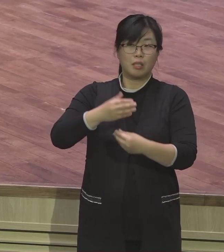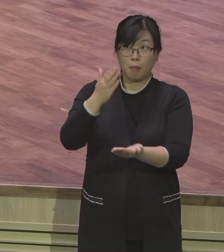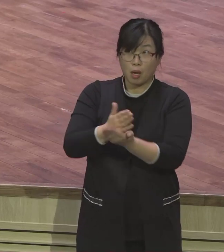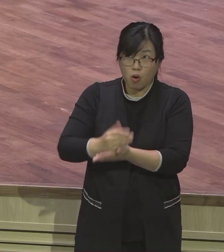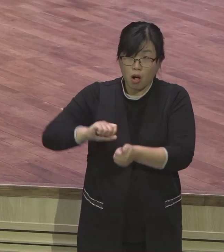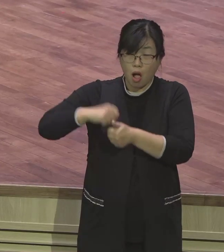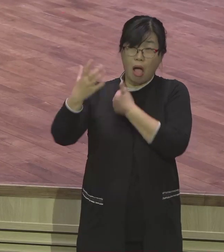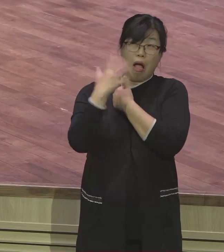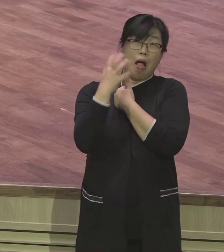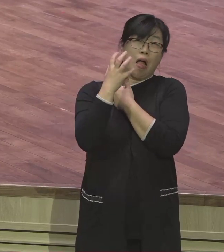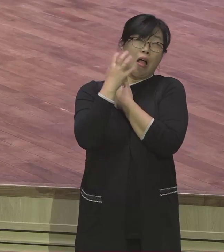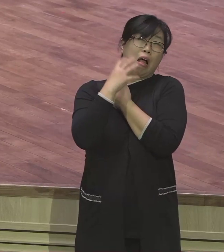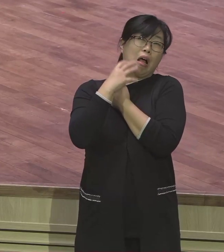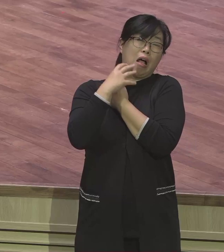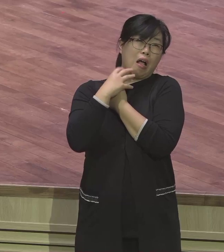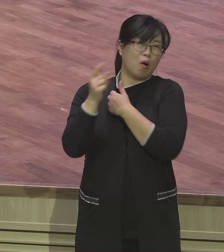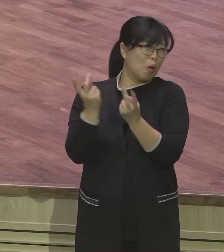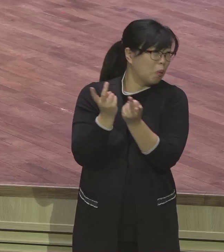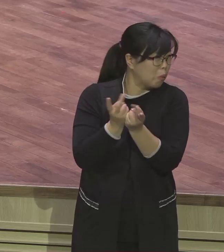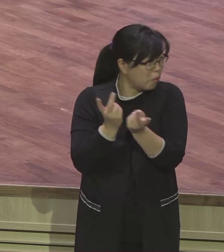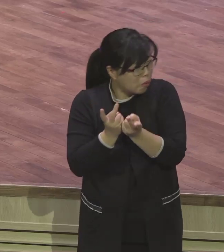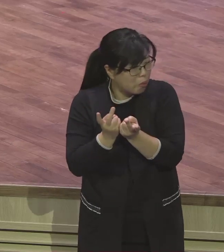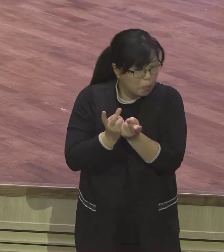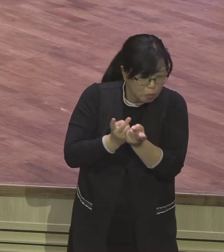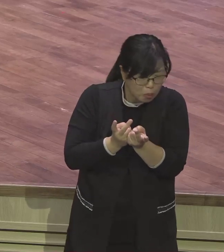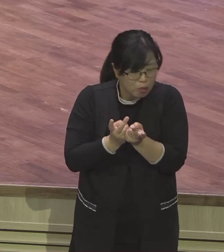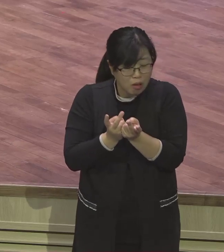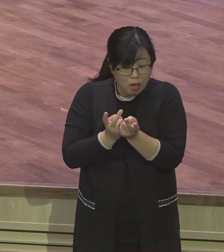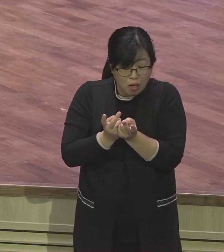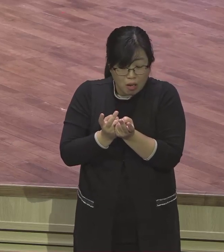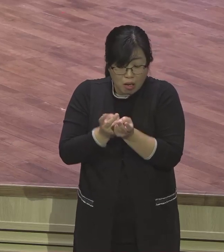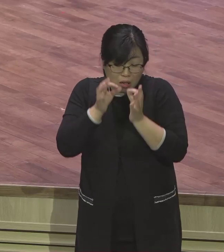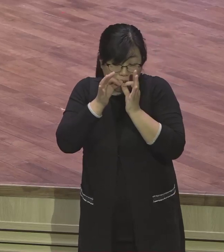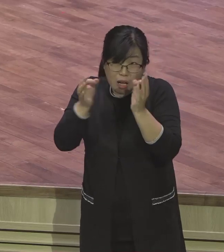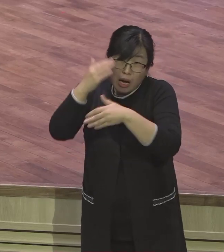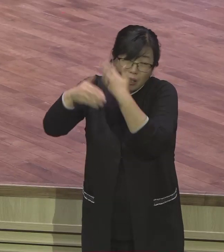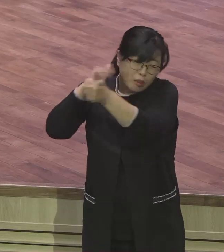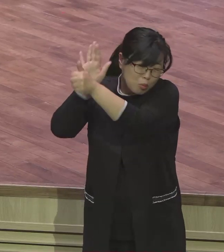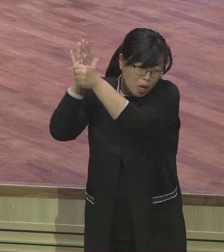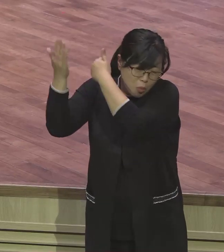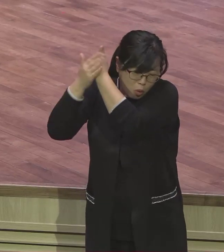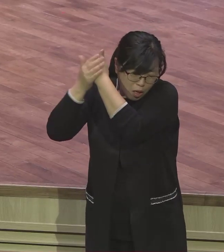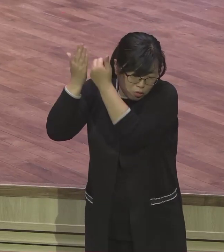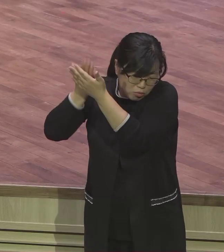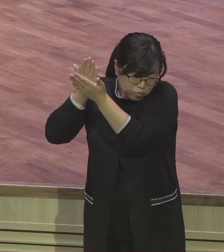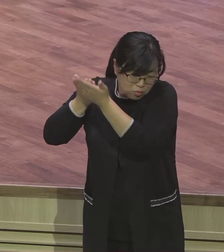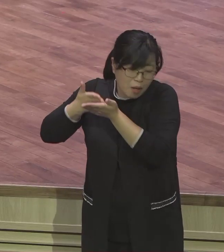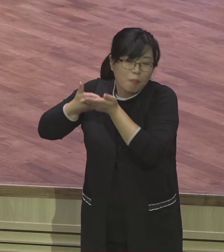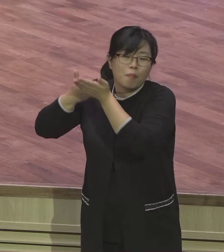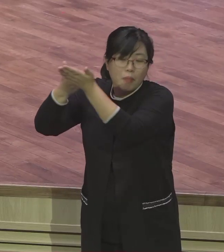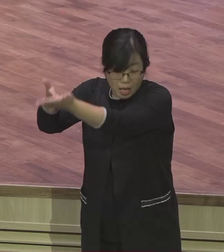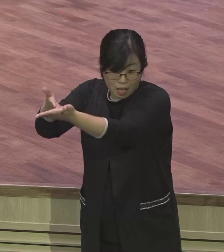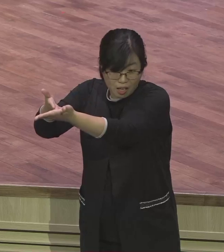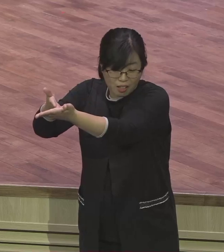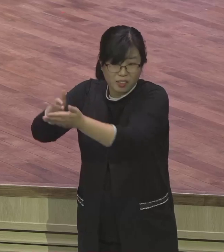이 바루왕을 고생하게 안 만들면 안 나오니까 시키는 거예요 다 알고 있는 거예요 하나님이 이 체질까지다